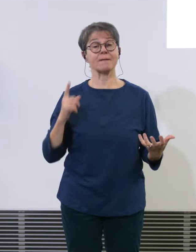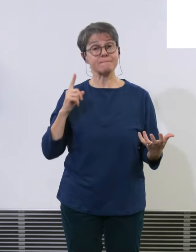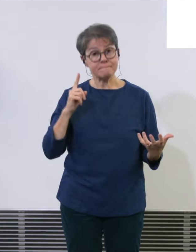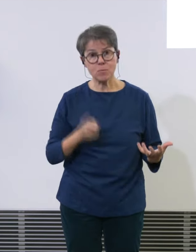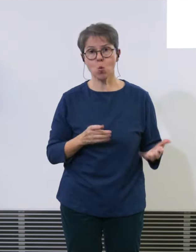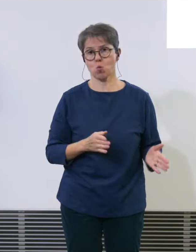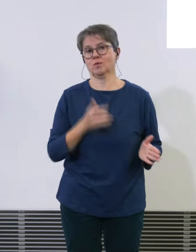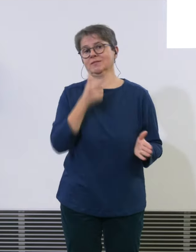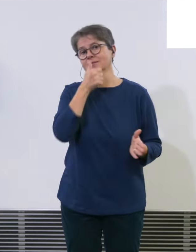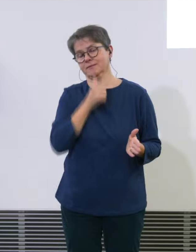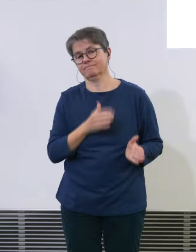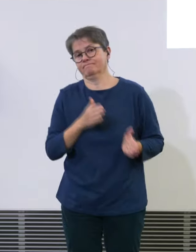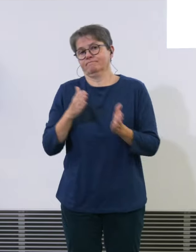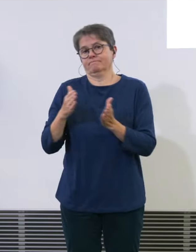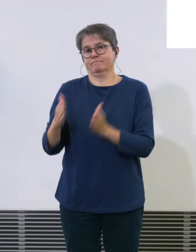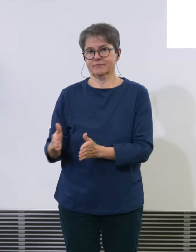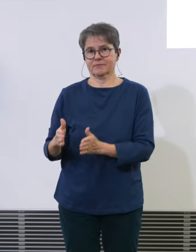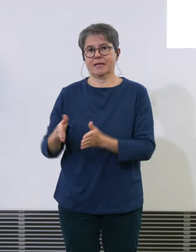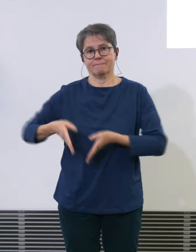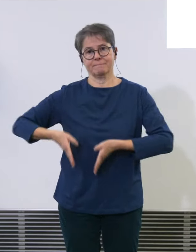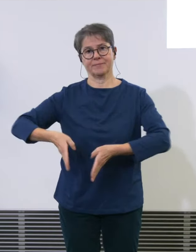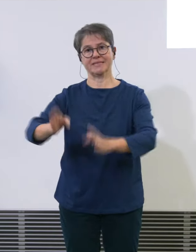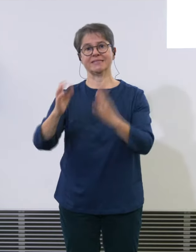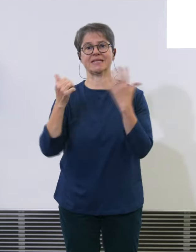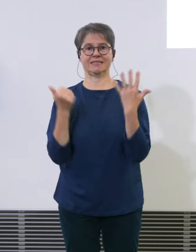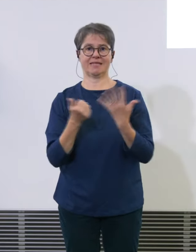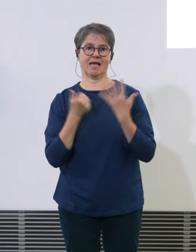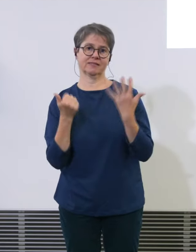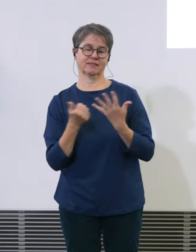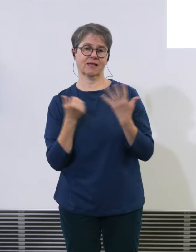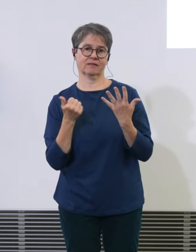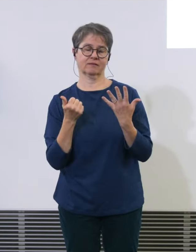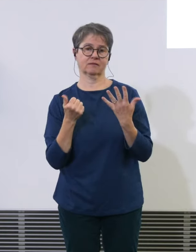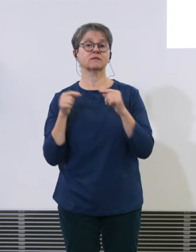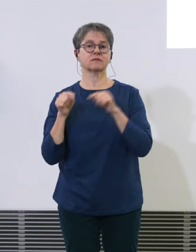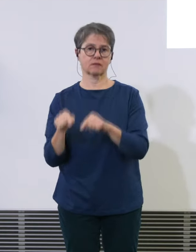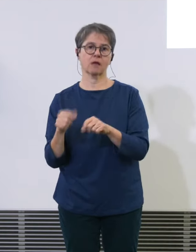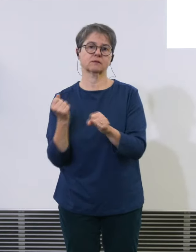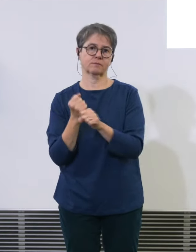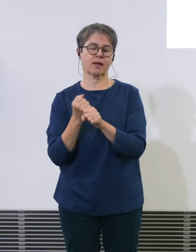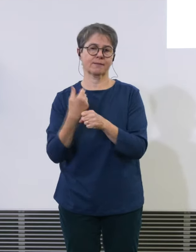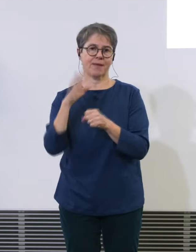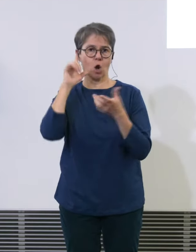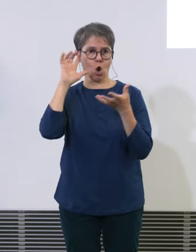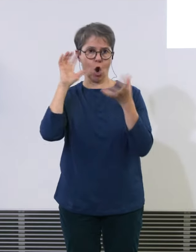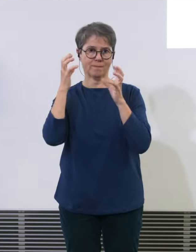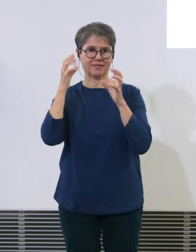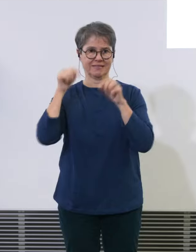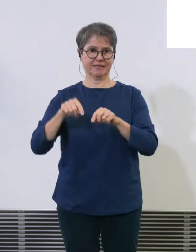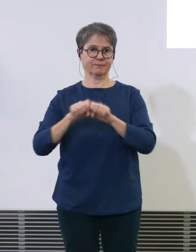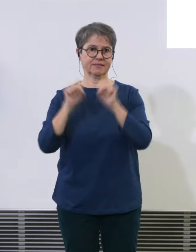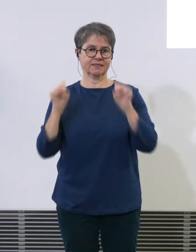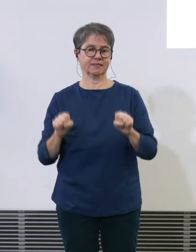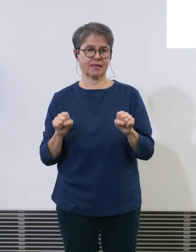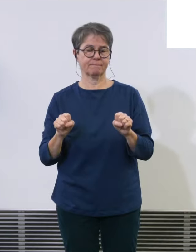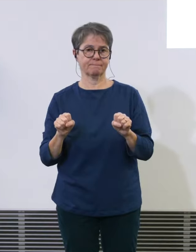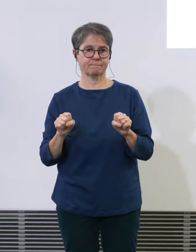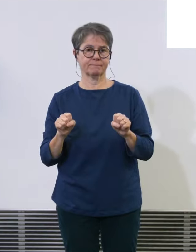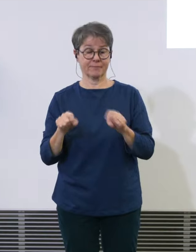starten. Und das kreiert mehr Komplexität im System. Also diese Komplexität müssen